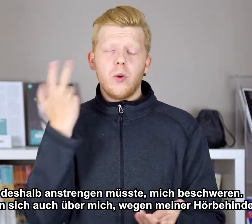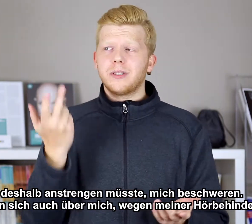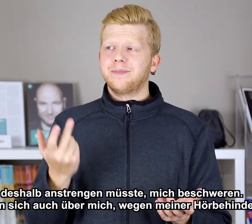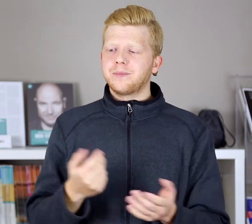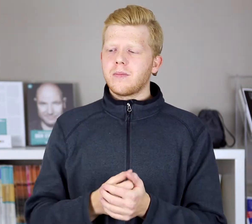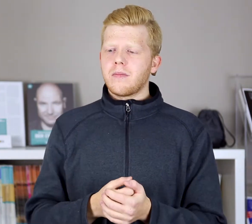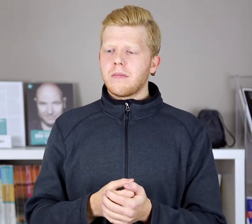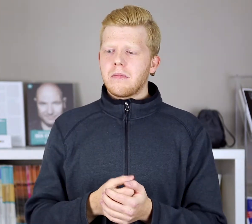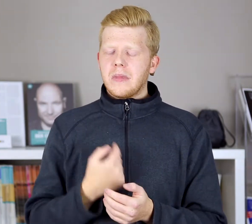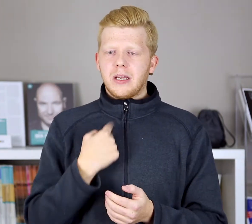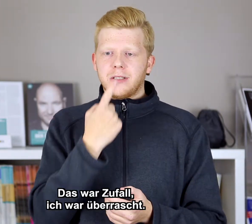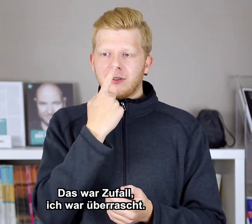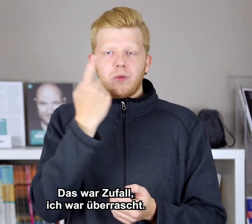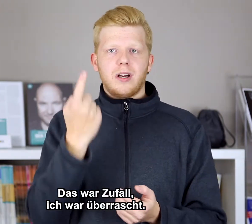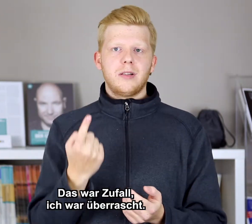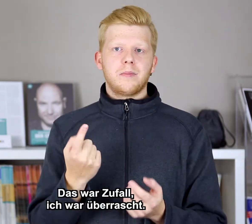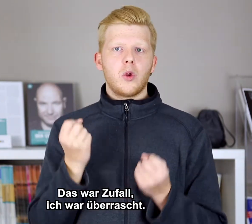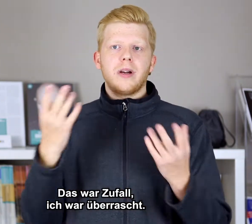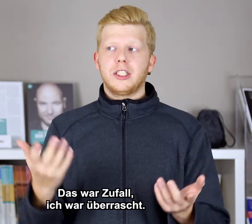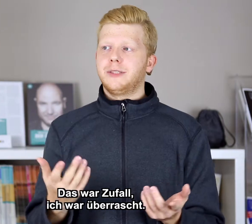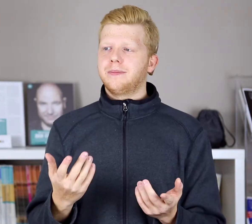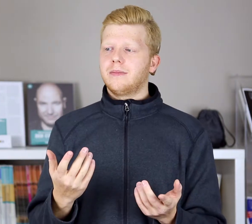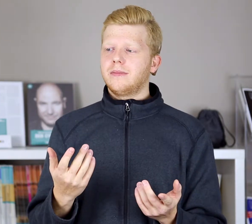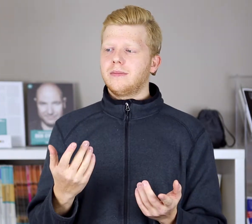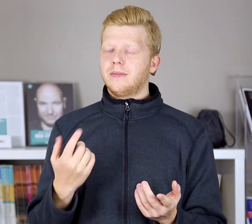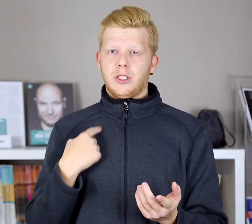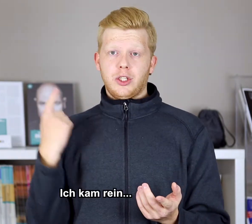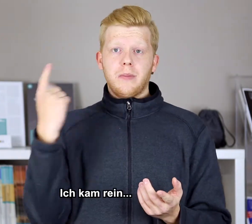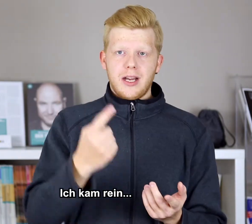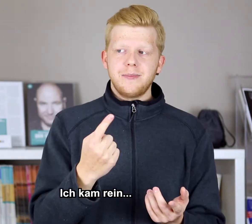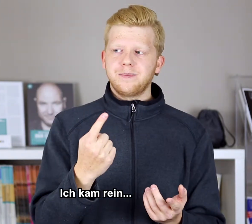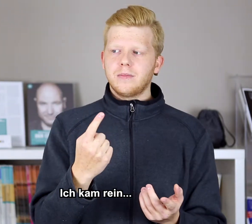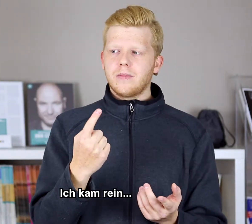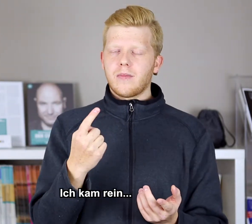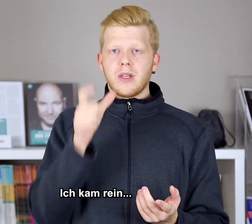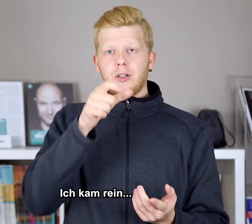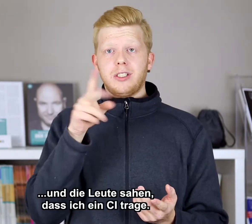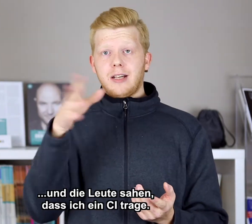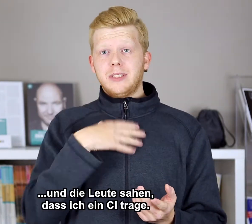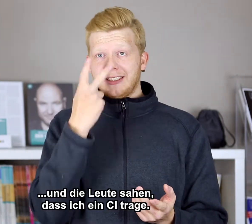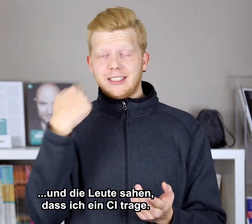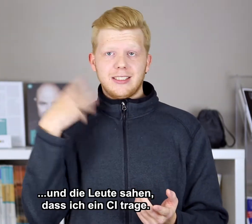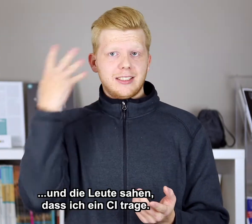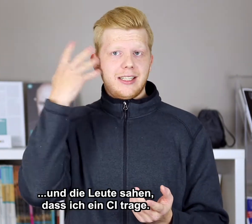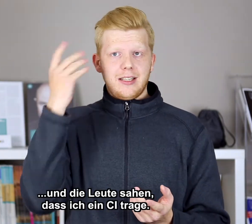hören. Aber ich war zufällig überrascht. Ich komme rein. Die Leute haben mich gesehen, als ich CI